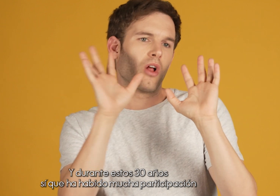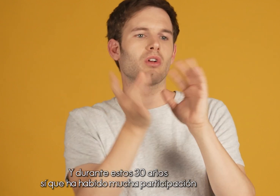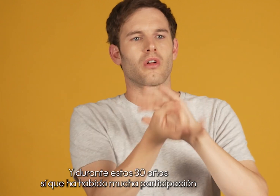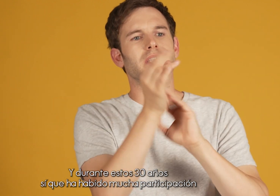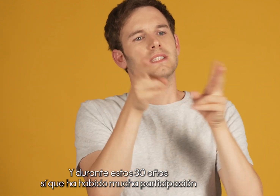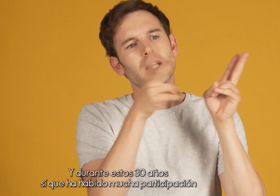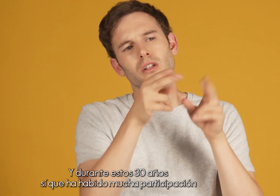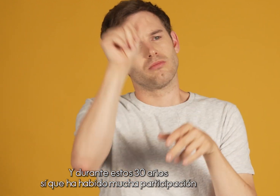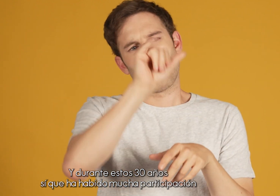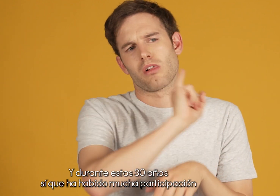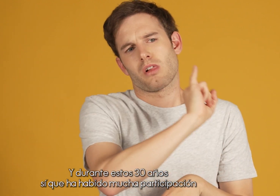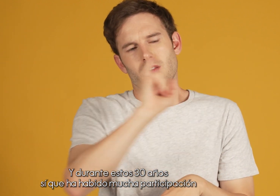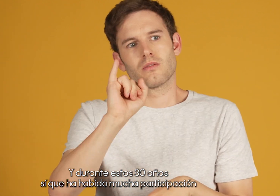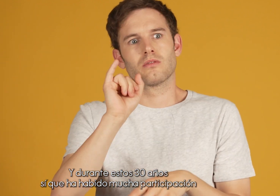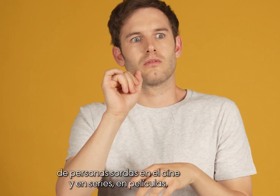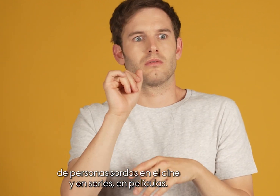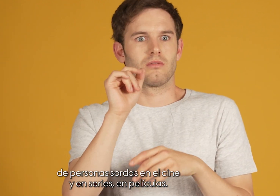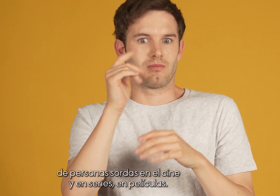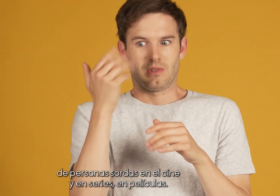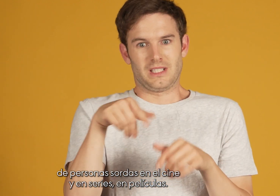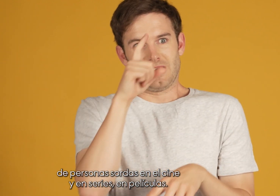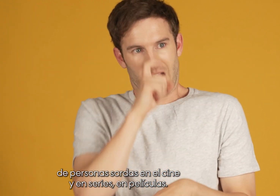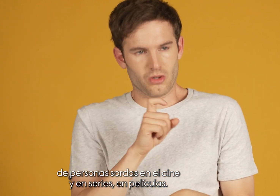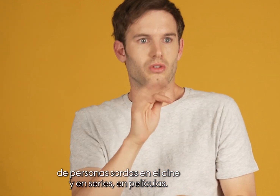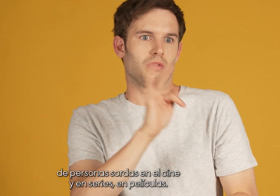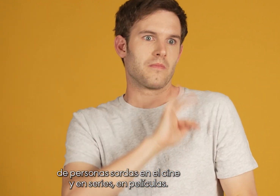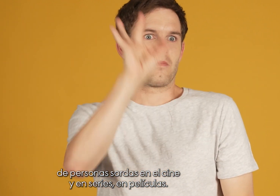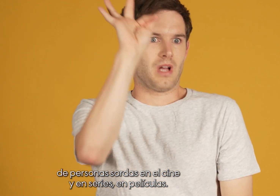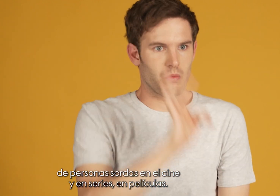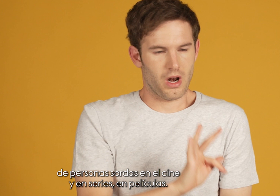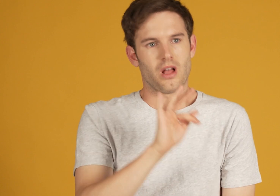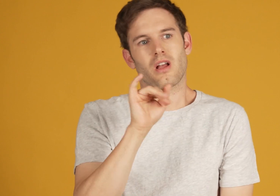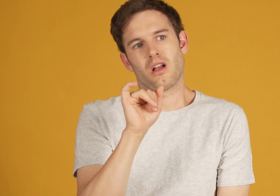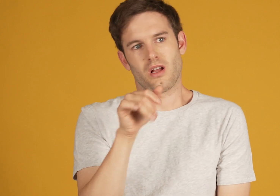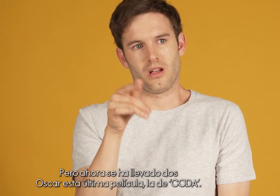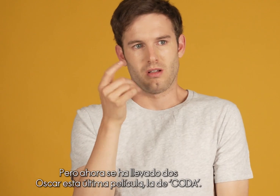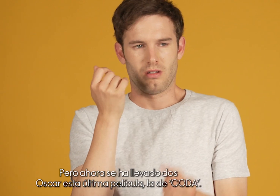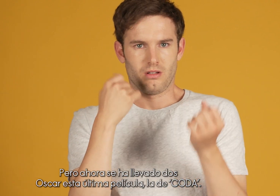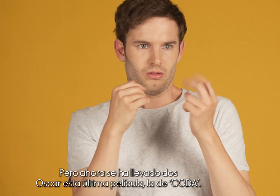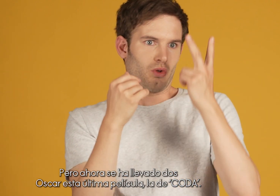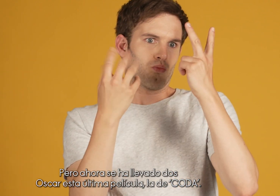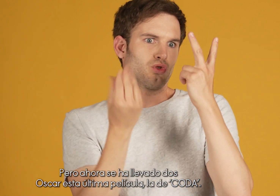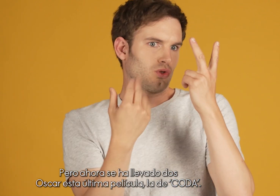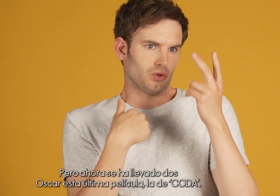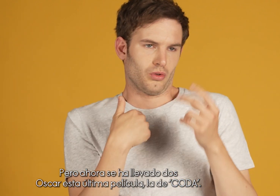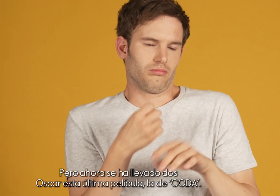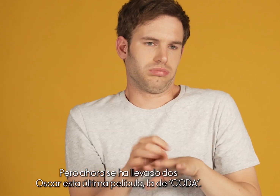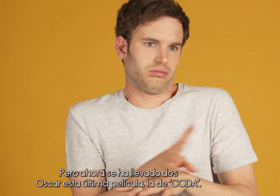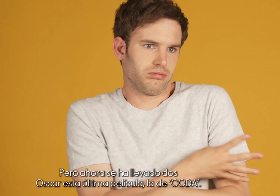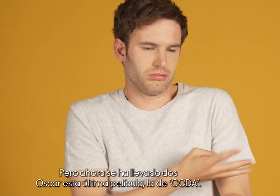sí que ha habido mucha participación de personas sordas en el cine y en series, en películas, pero ahora se ha llevado dos Oscars esta última